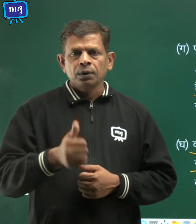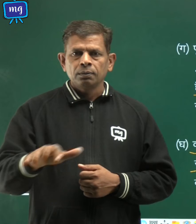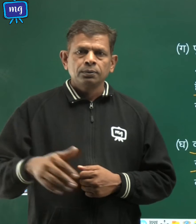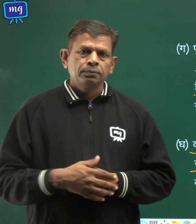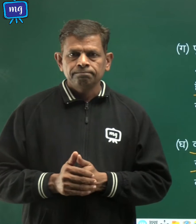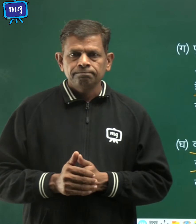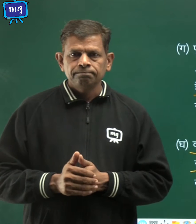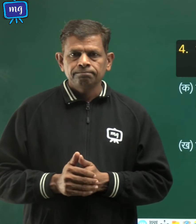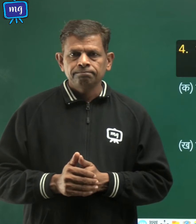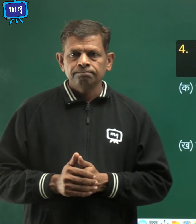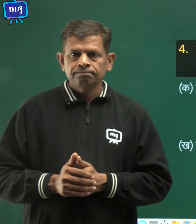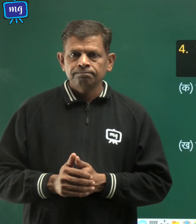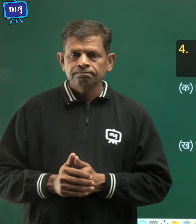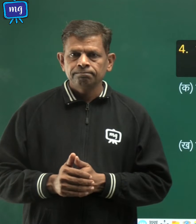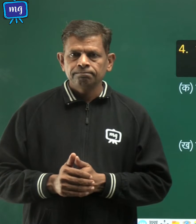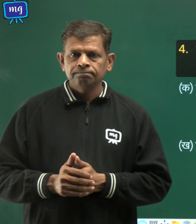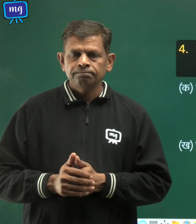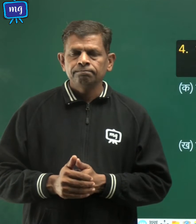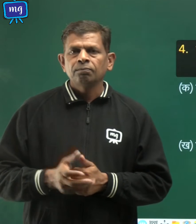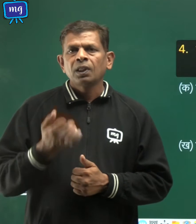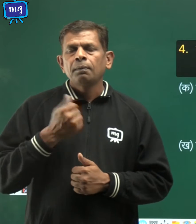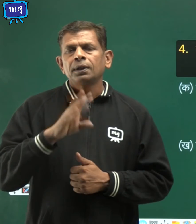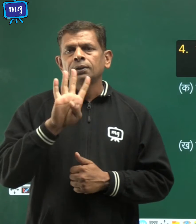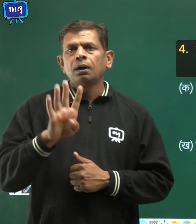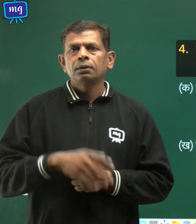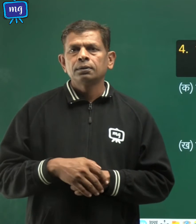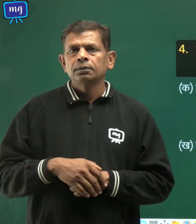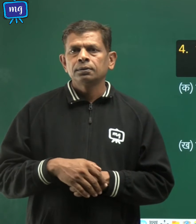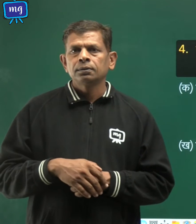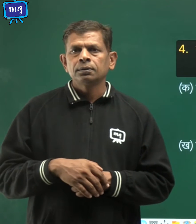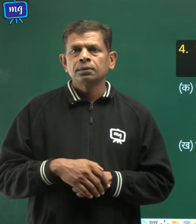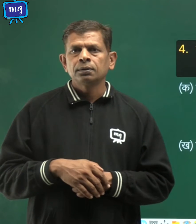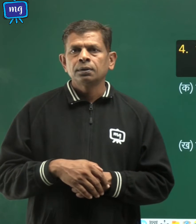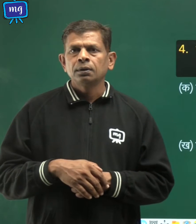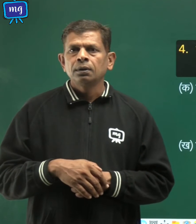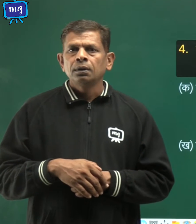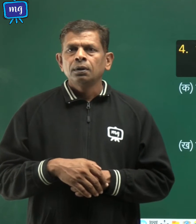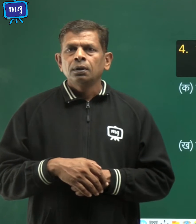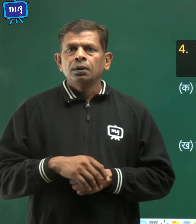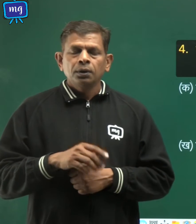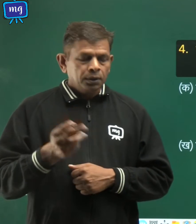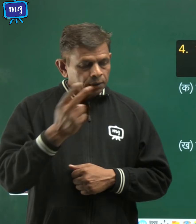बच्चों नमबर चार नीचे दिये गए